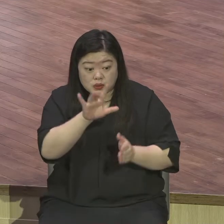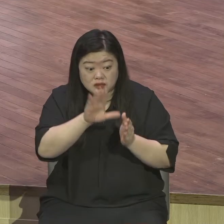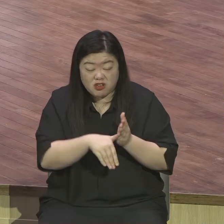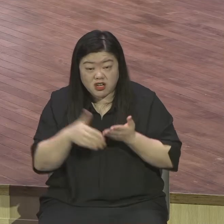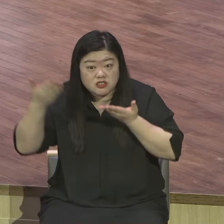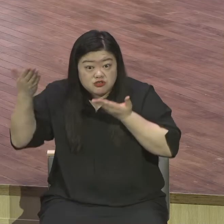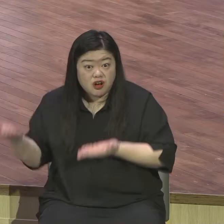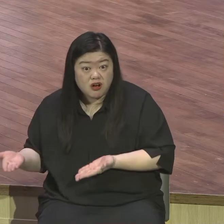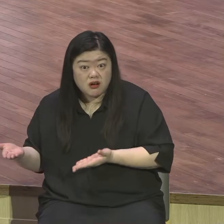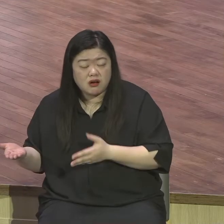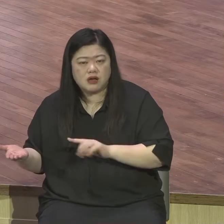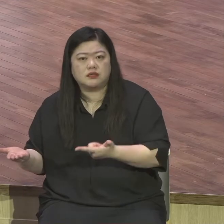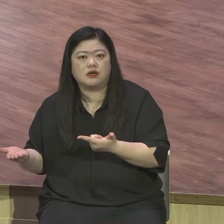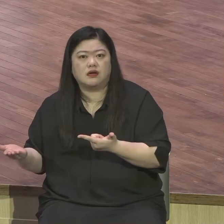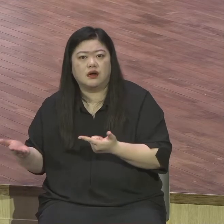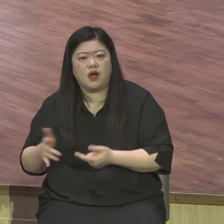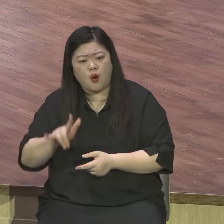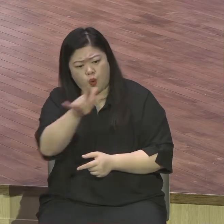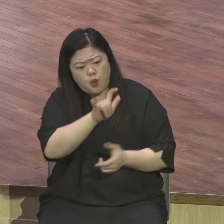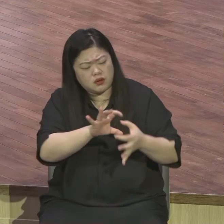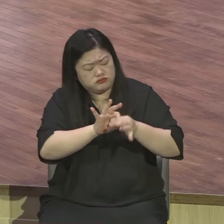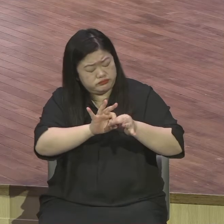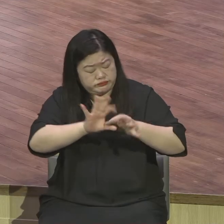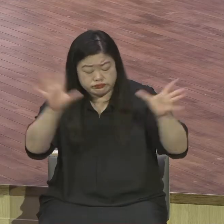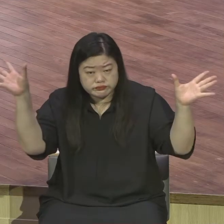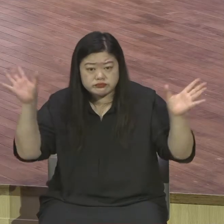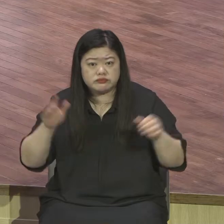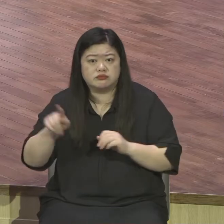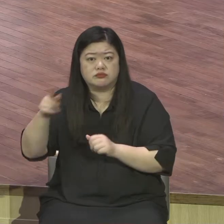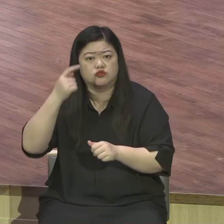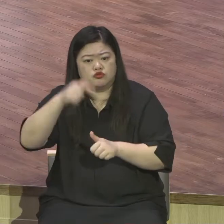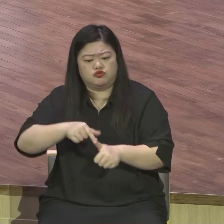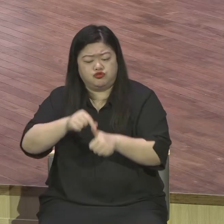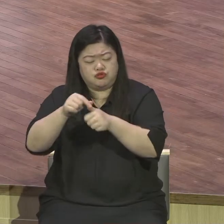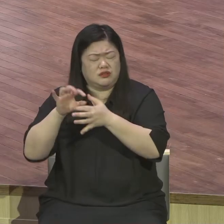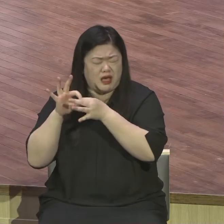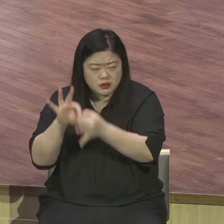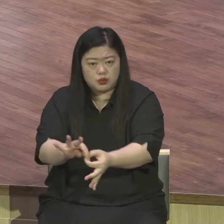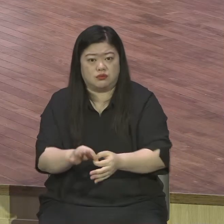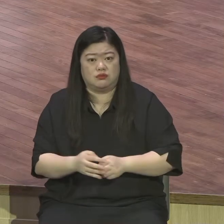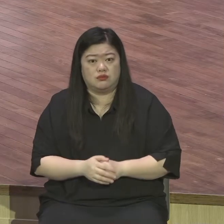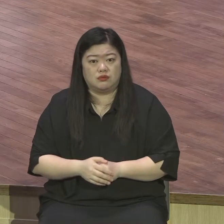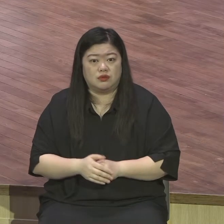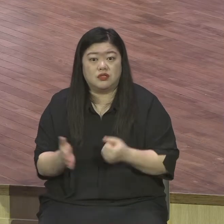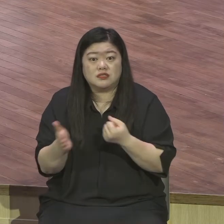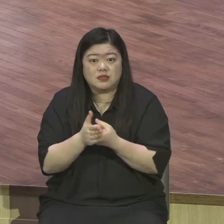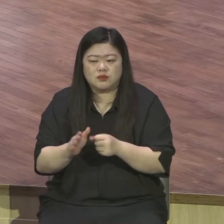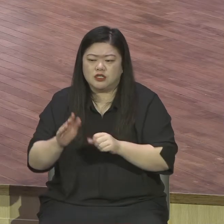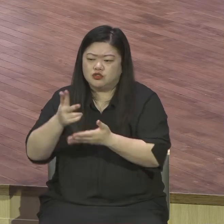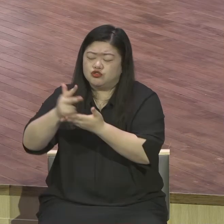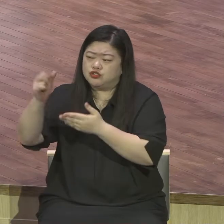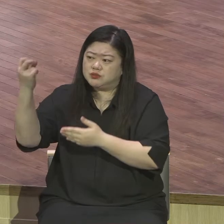것입니다 끊임없이 구원 받을 사람들이 깔렸기 때문에 주님 오시는 그날까지 생명 다하는 그날까지